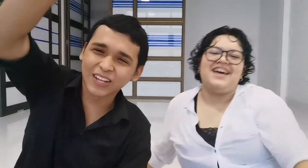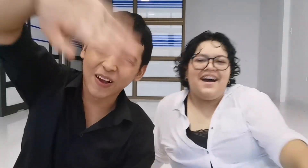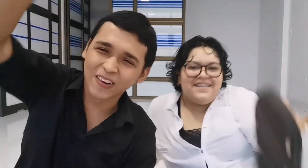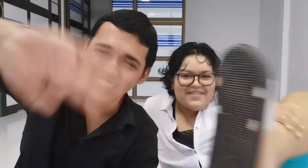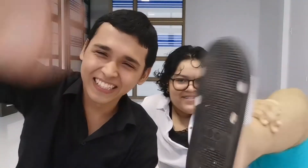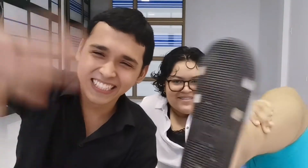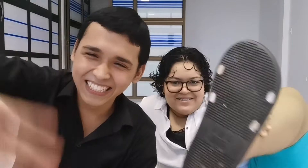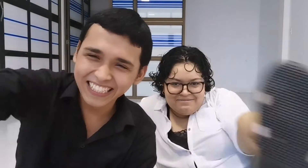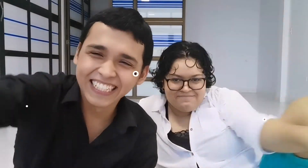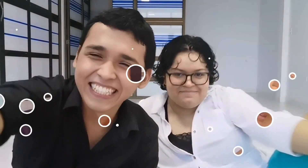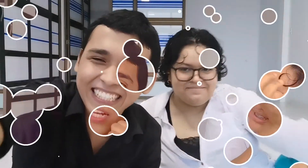Chao